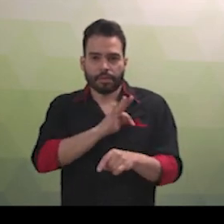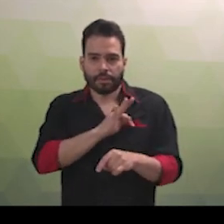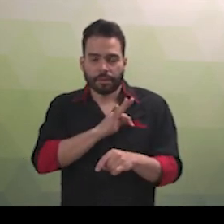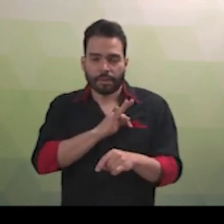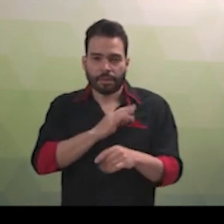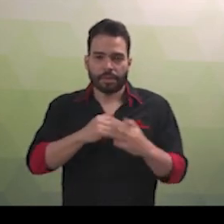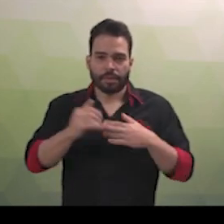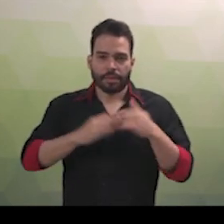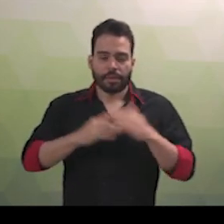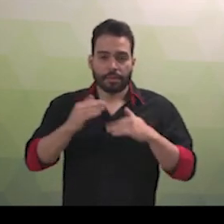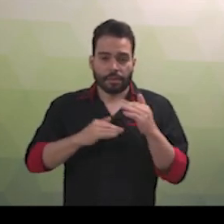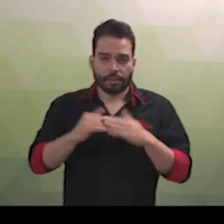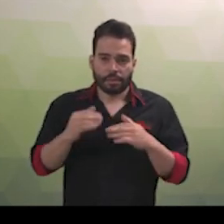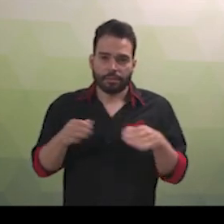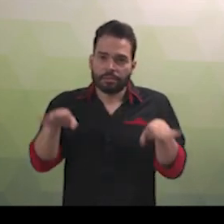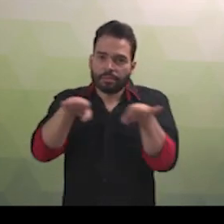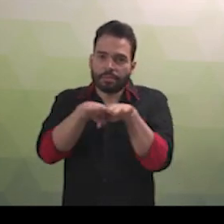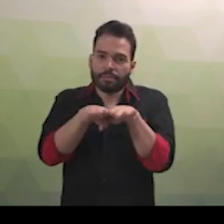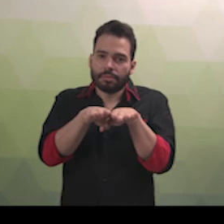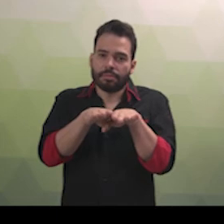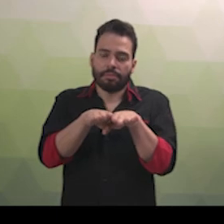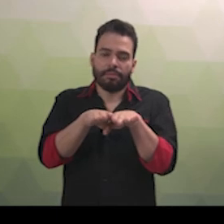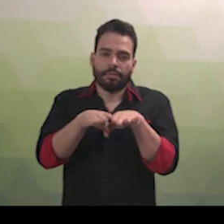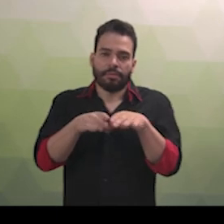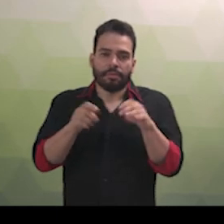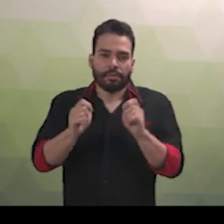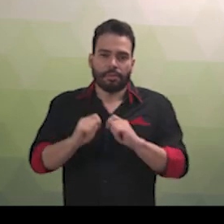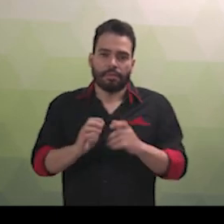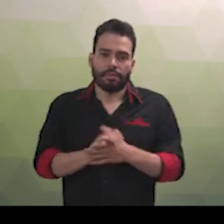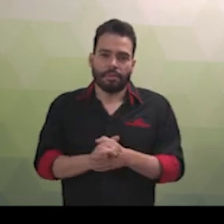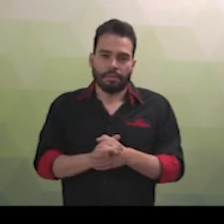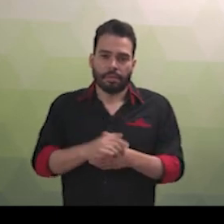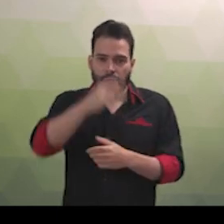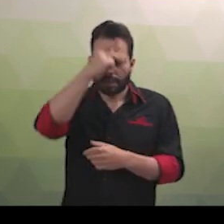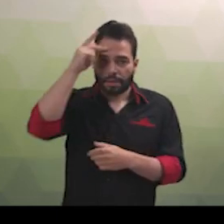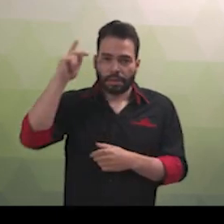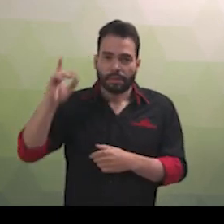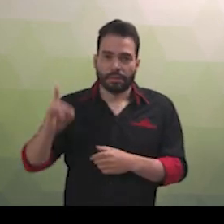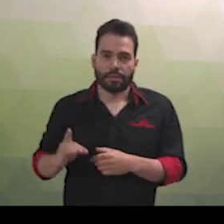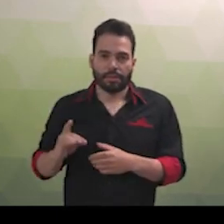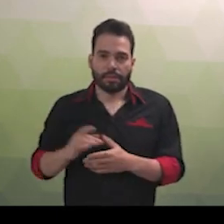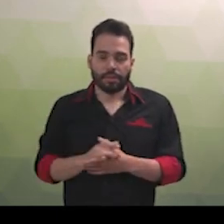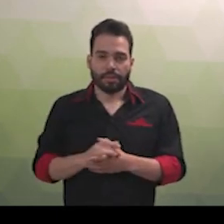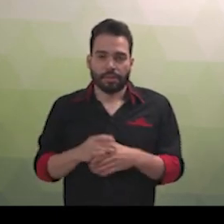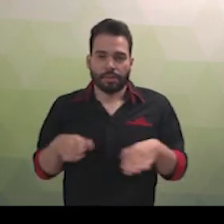pessoas. Acesso da pessoa com deficiência em igualdade de condições a jogos e atividades